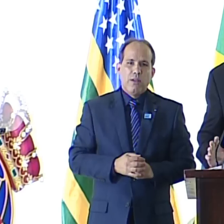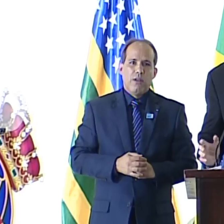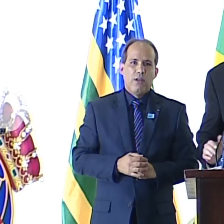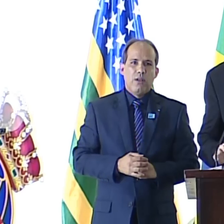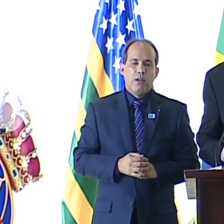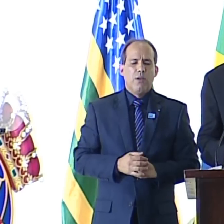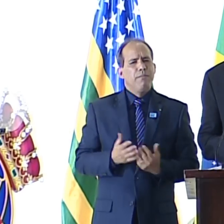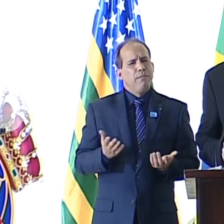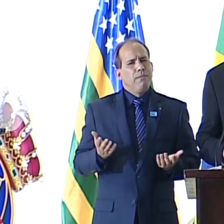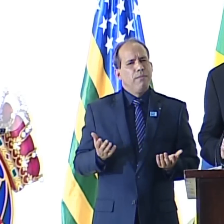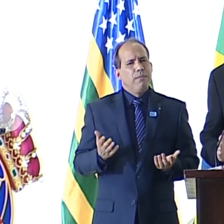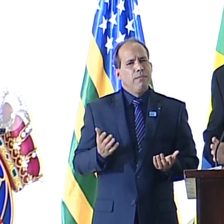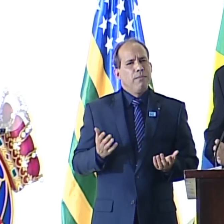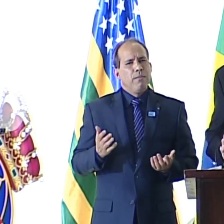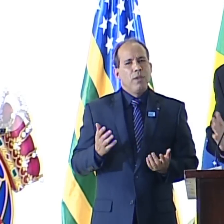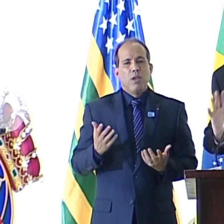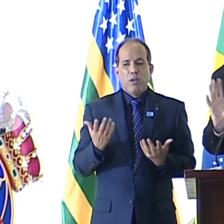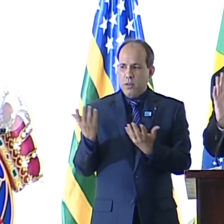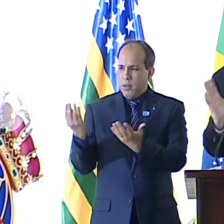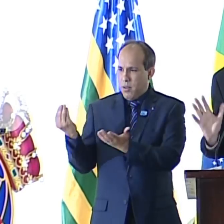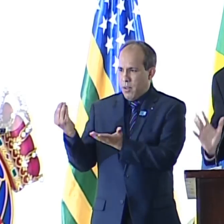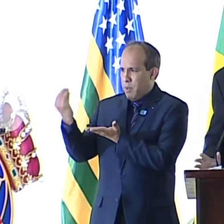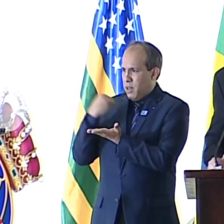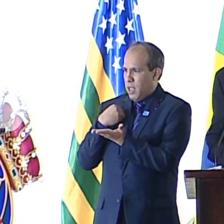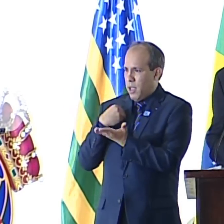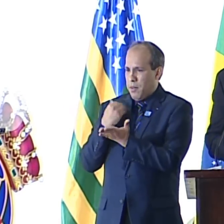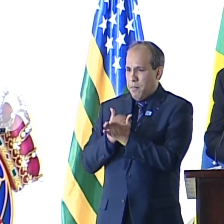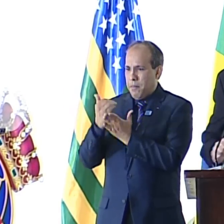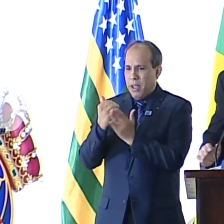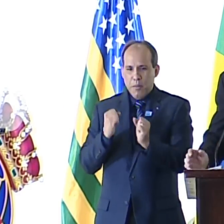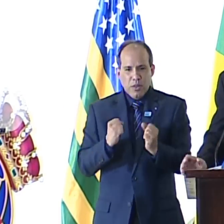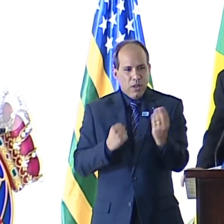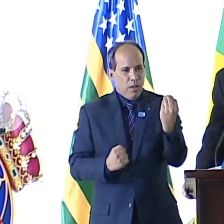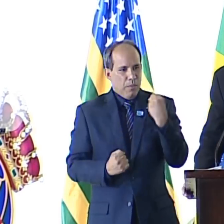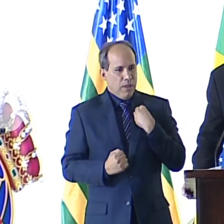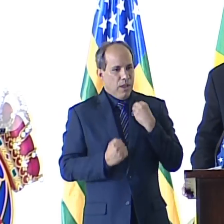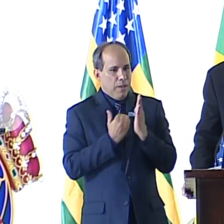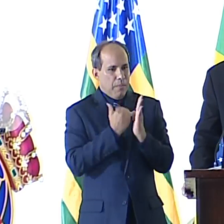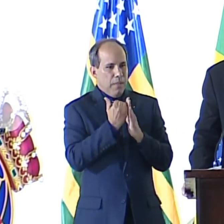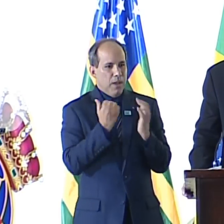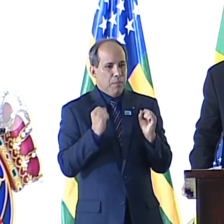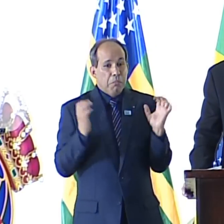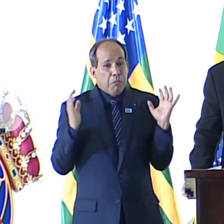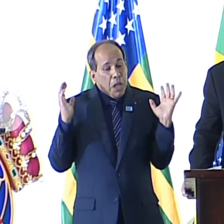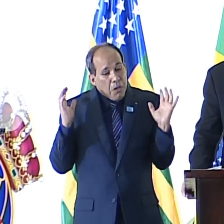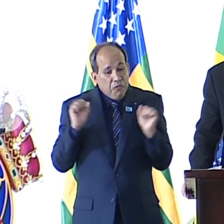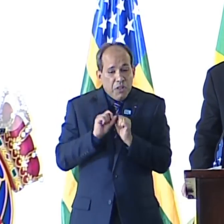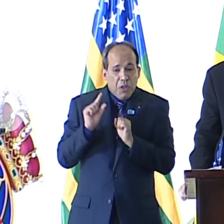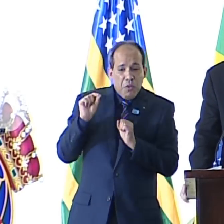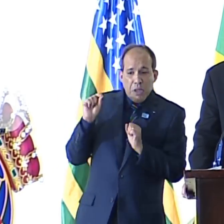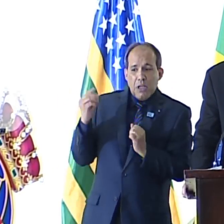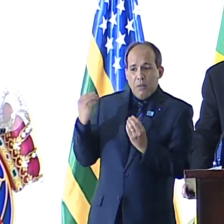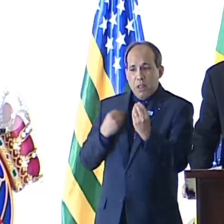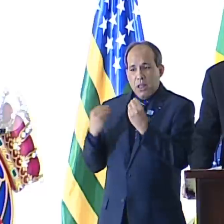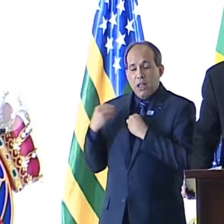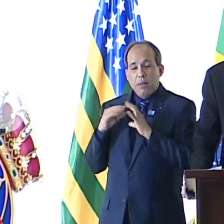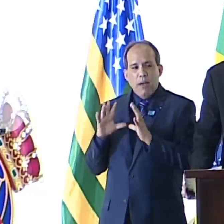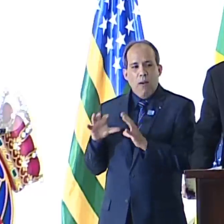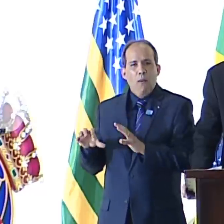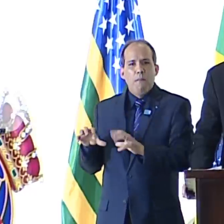Aí, ops, chegou mais poder aqui na minha mão. Olha, não era o que eu queria, mas está bom, fica aqui. Coincidência, né?